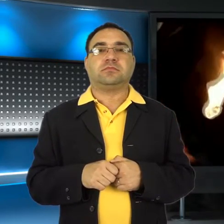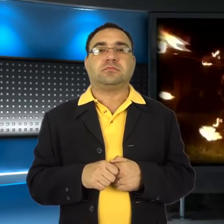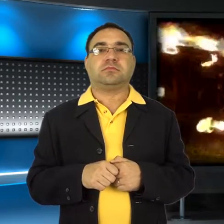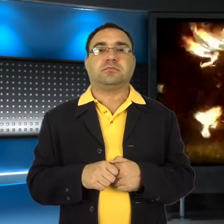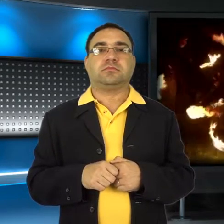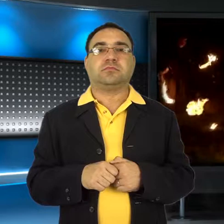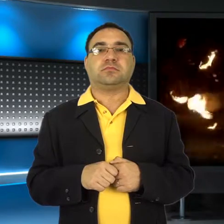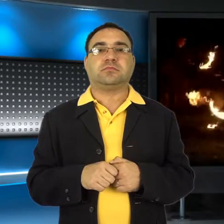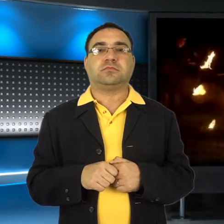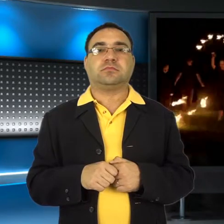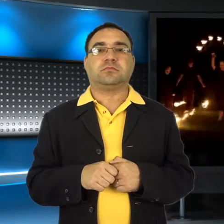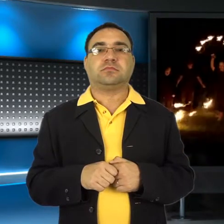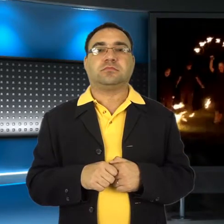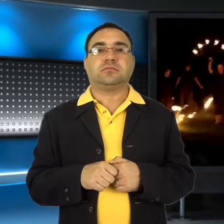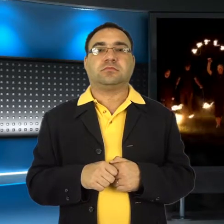Dzień dobry!